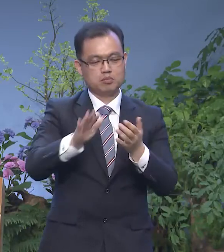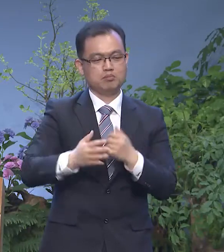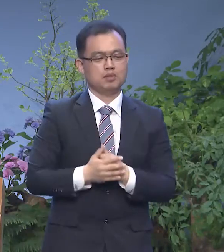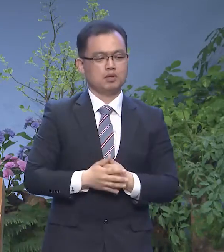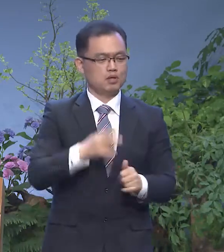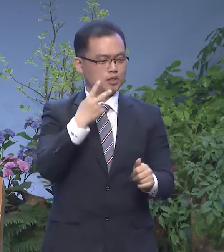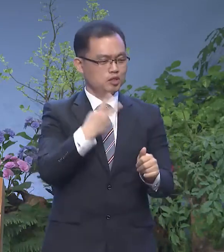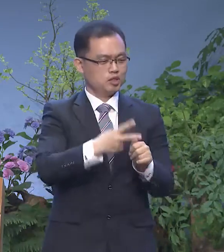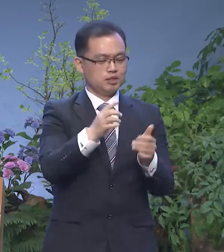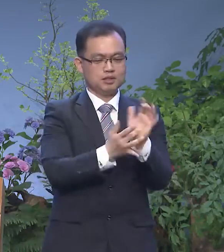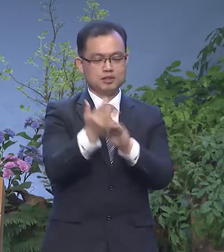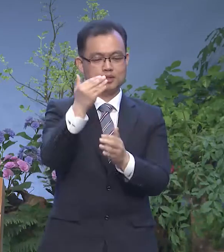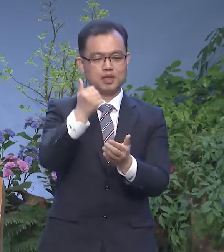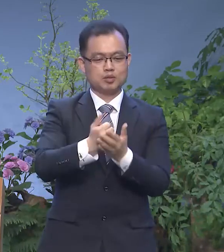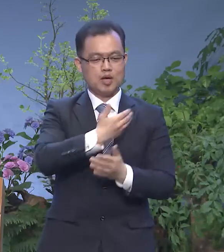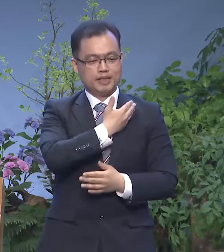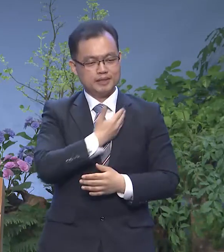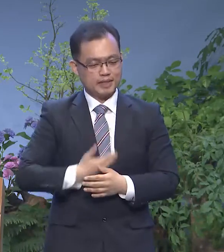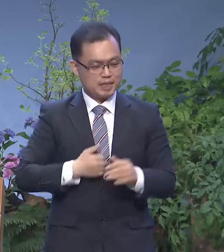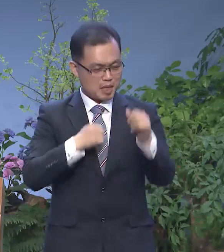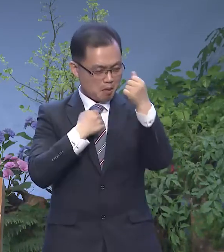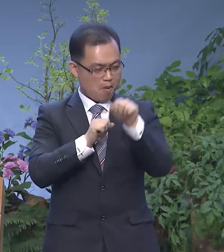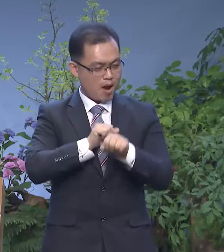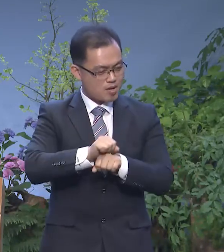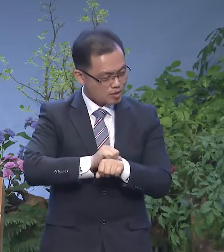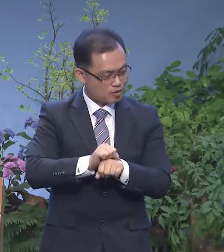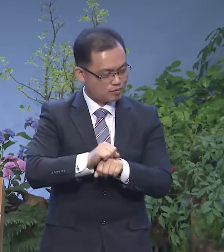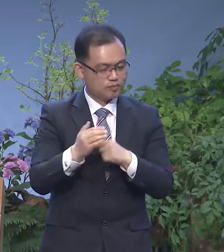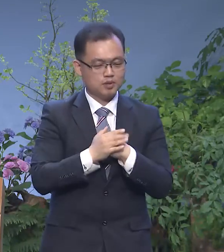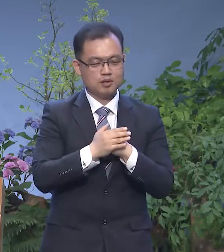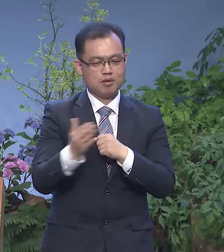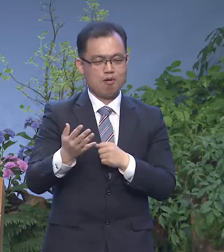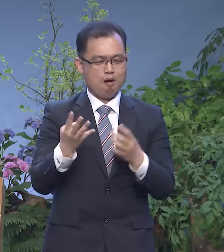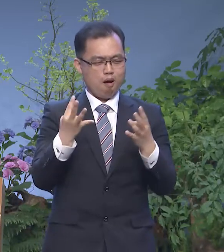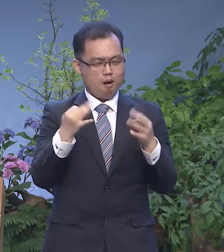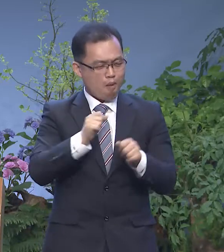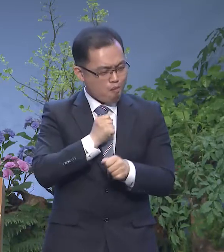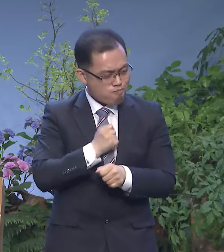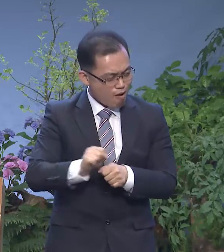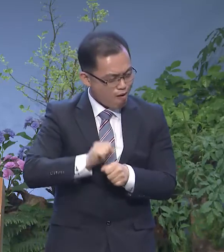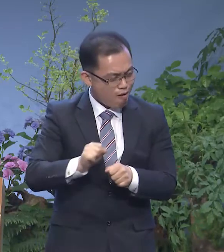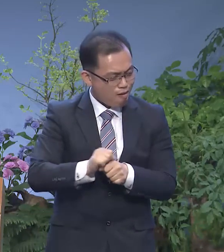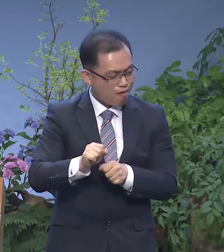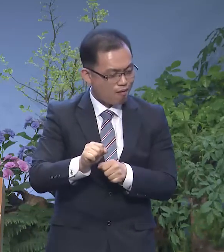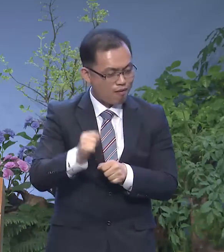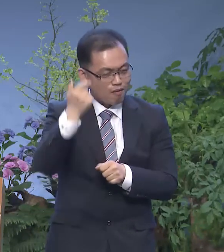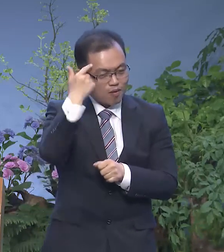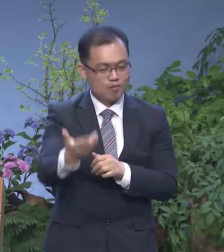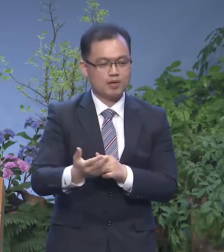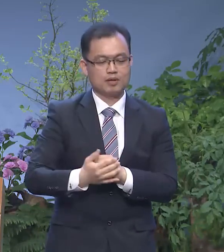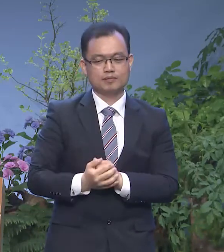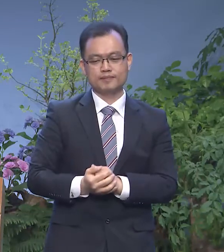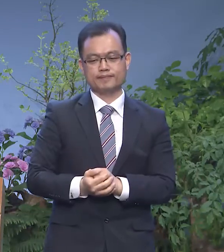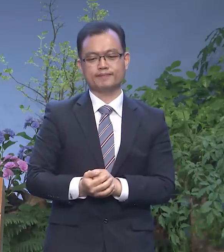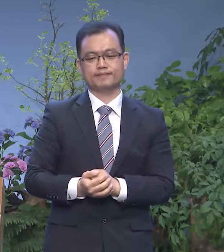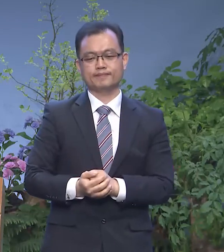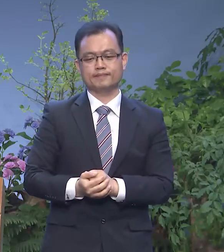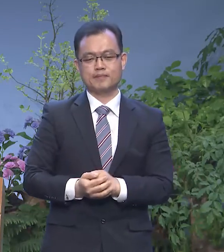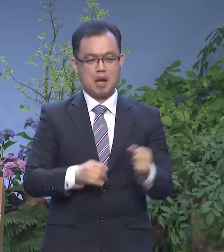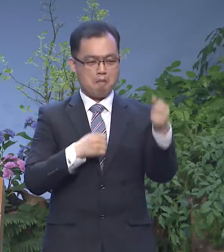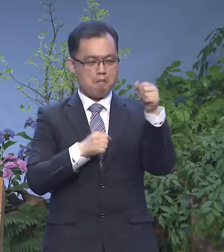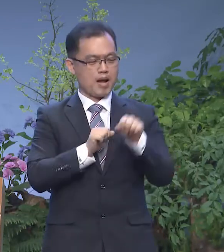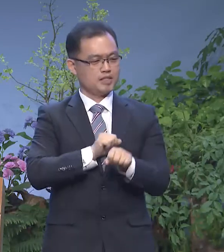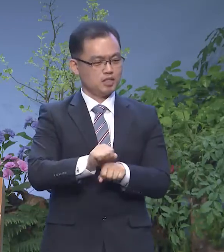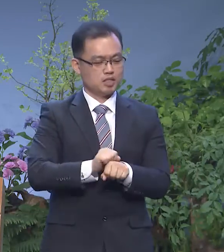제자들의 발을 씻기게 되었으니 얼마나 그들이 당황스럽고 힘들었겠습니까 이 발을